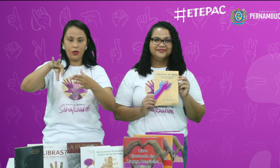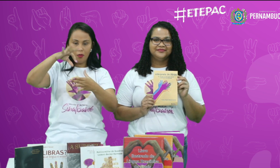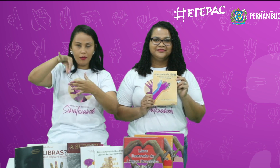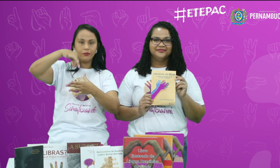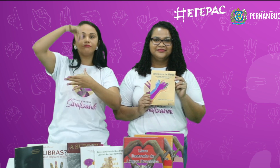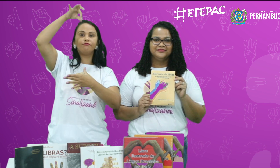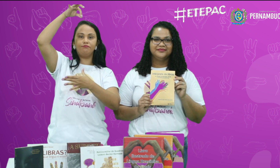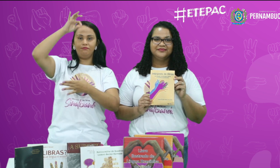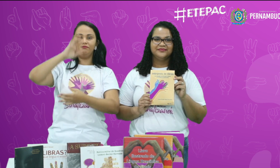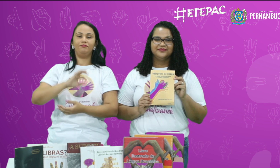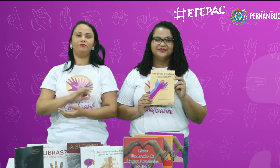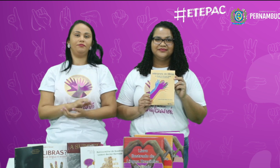Sorteio.